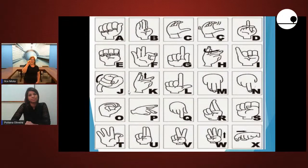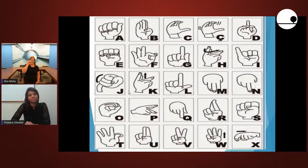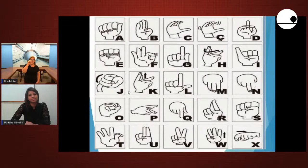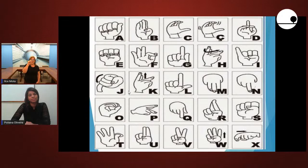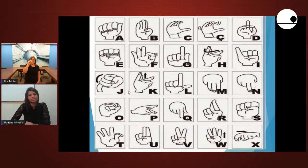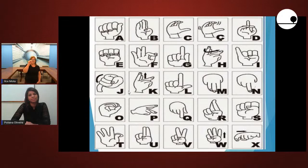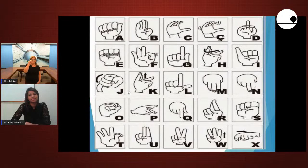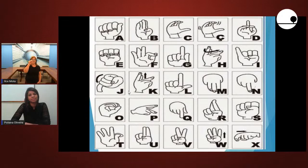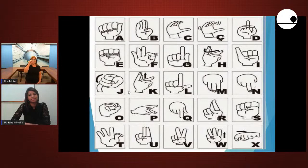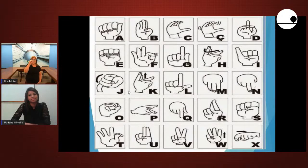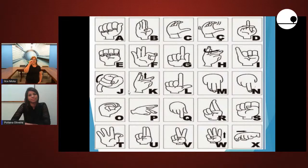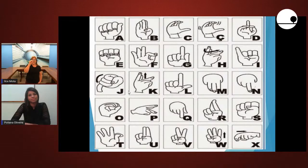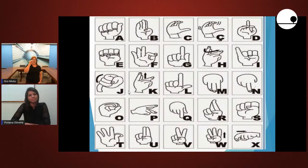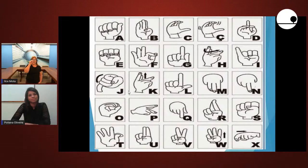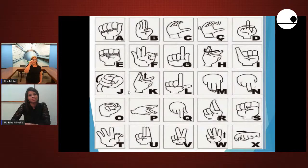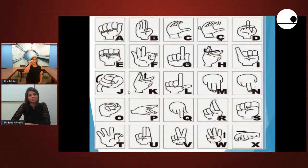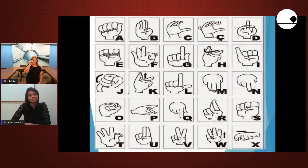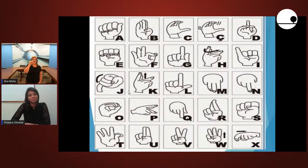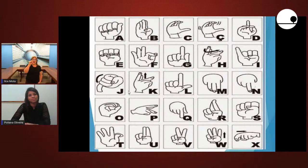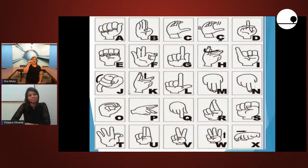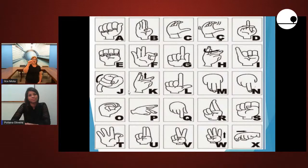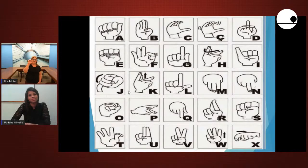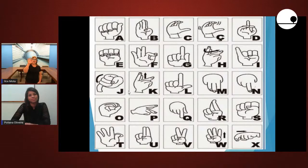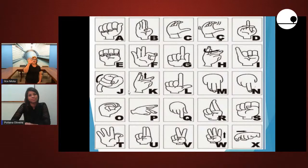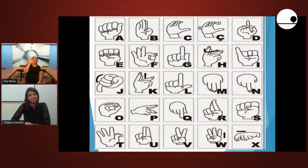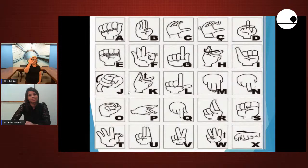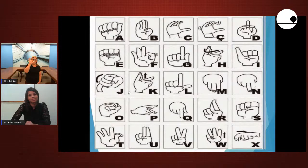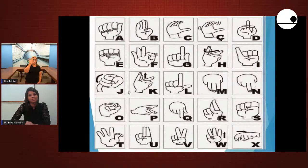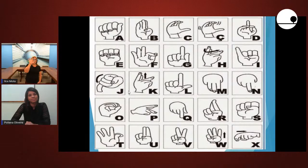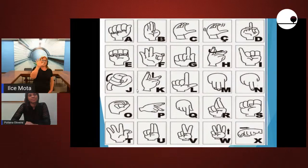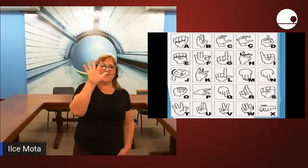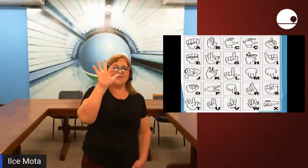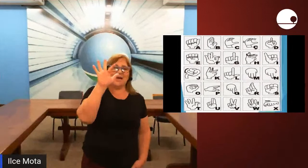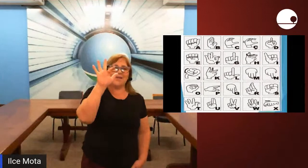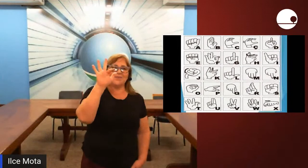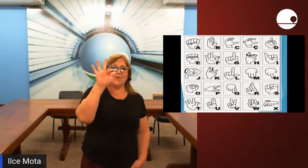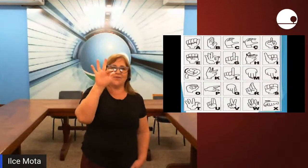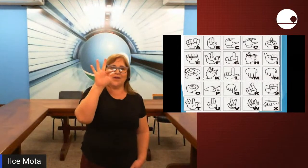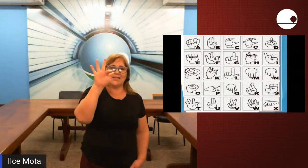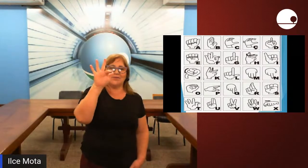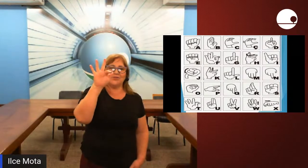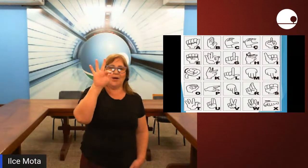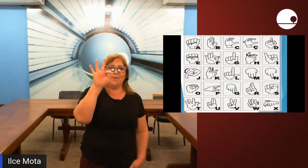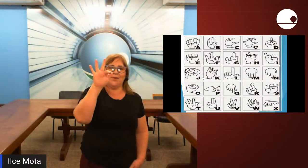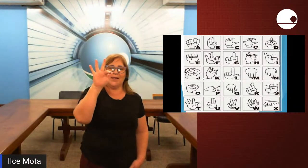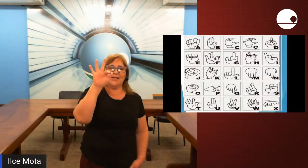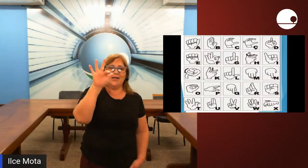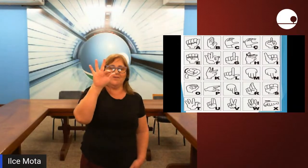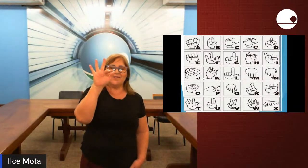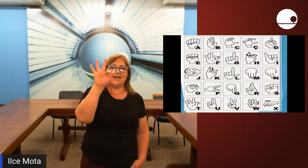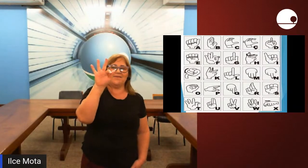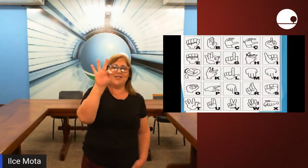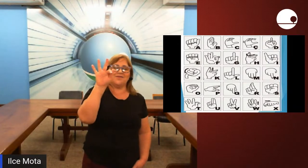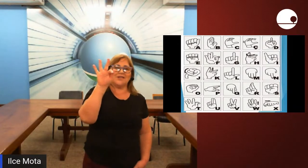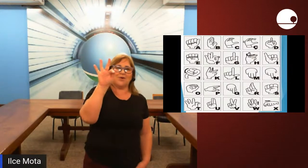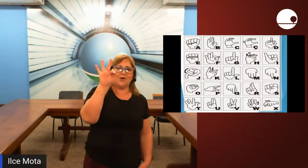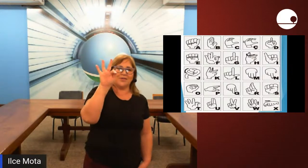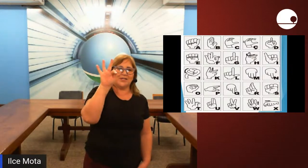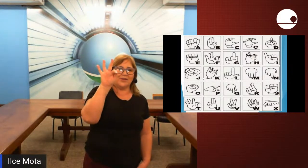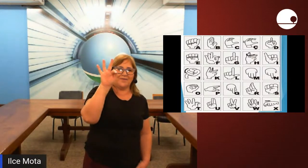S certinho agora o T aqui ó você vai usar a mesma configuração de mão porém você em vez de você colocar o dedão na